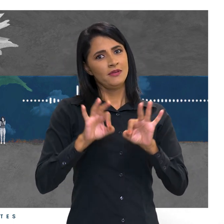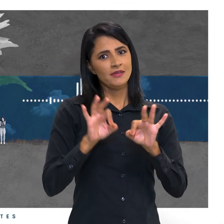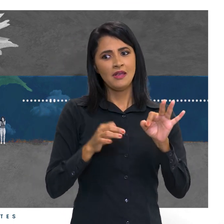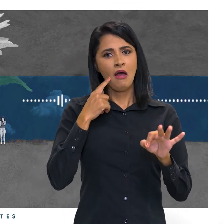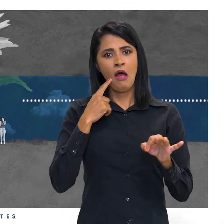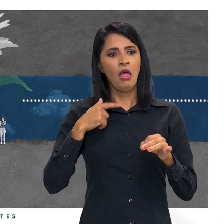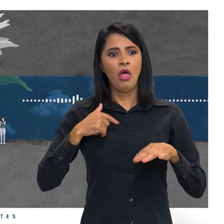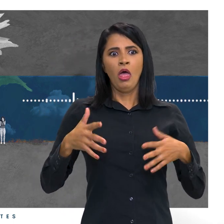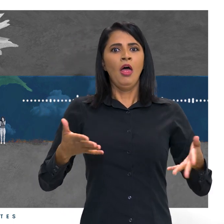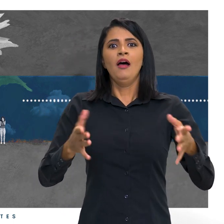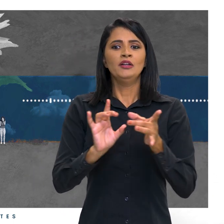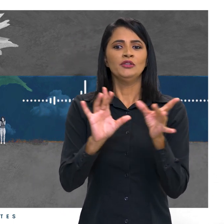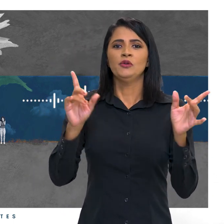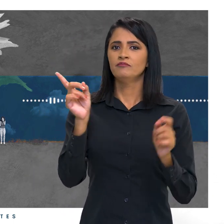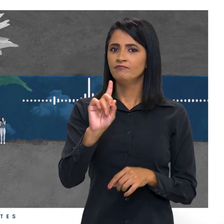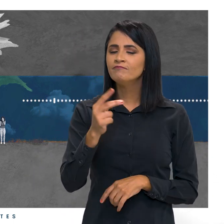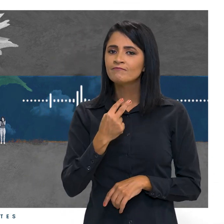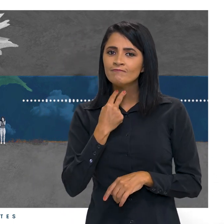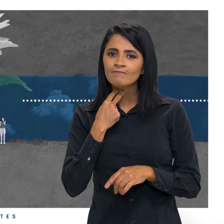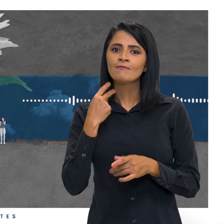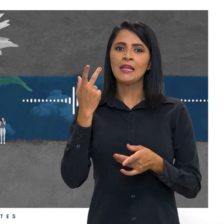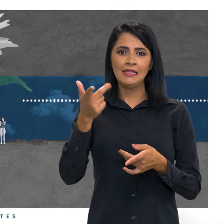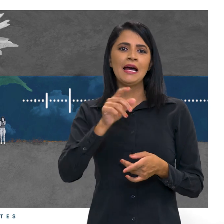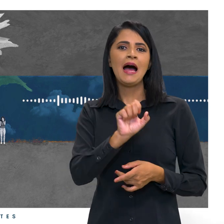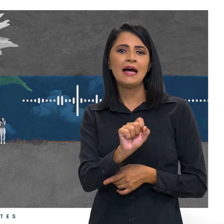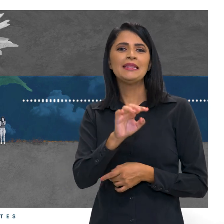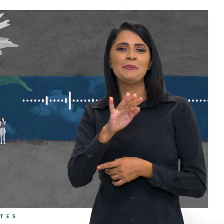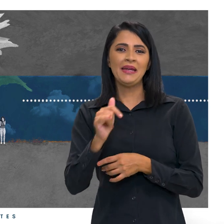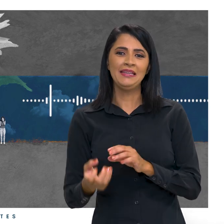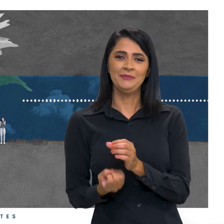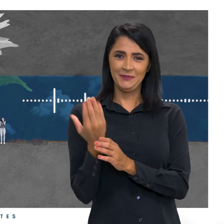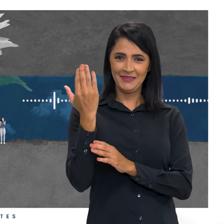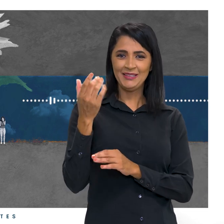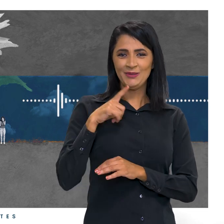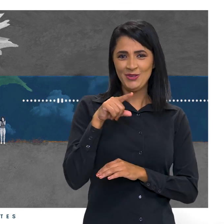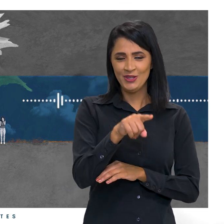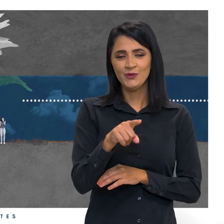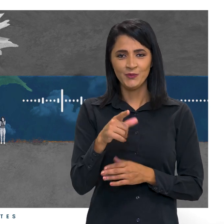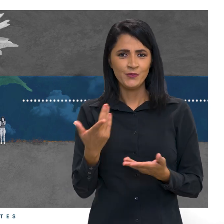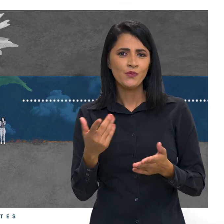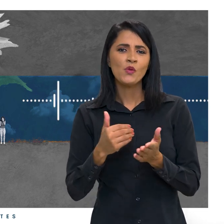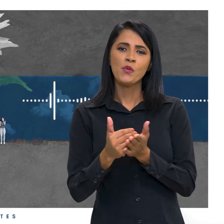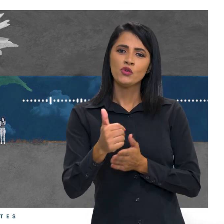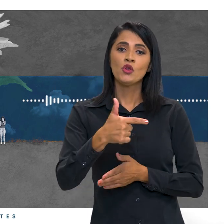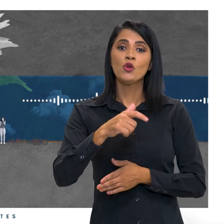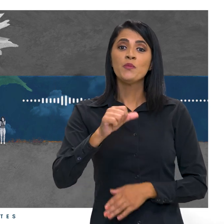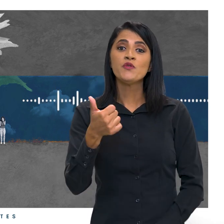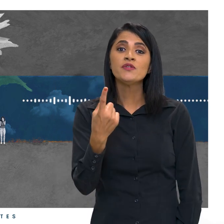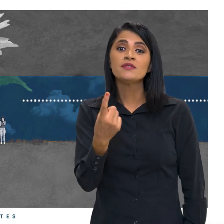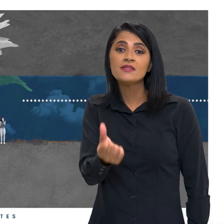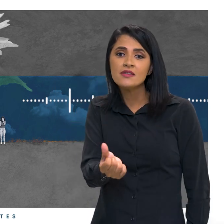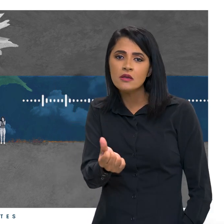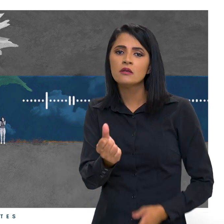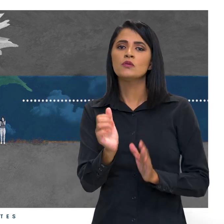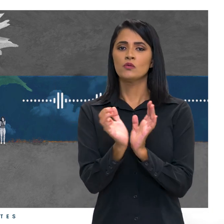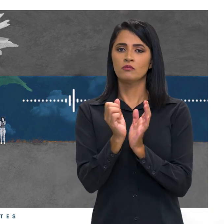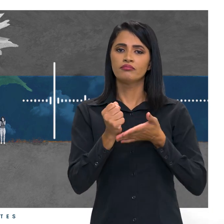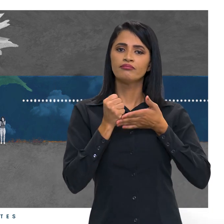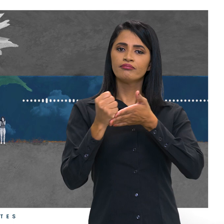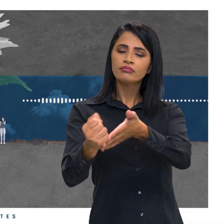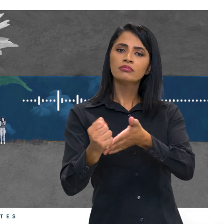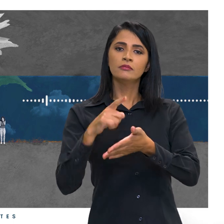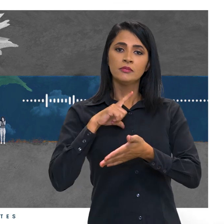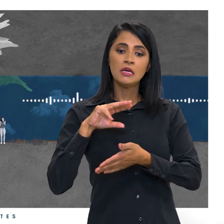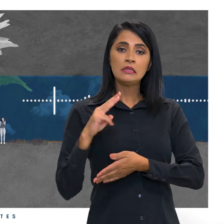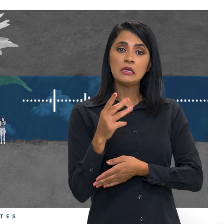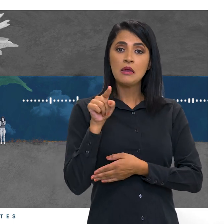assim solto. E aí nasceu a PTI Brasil. A PTI Brasil começou em 2016 como um grupo de apoio. Reuniu 3